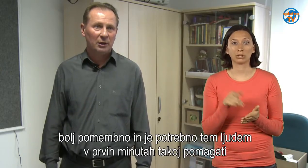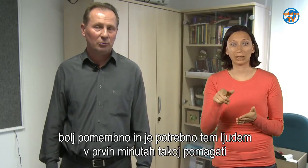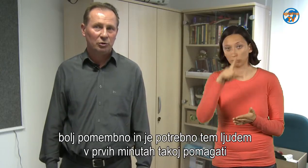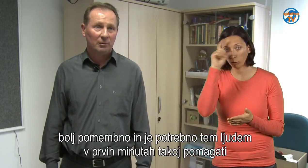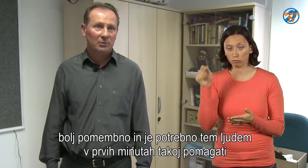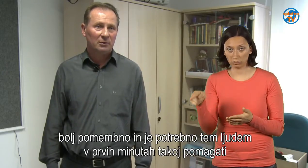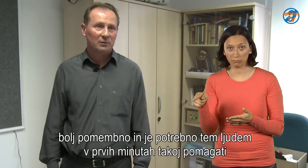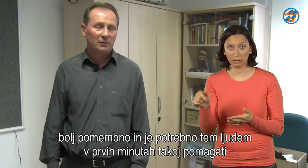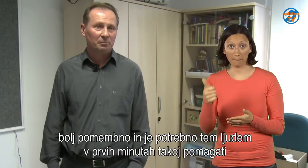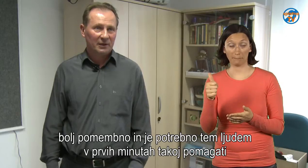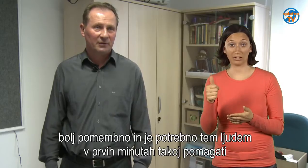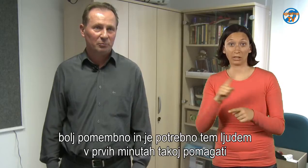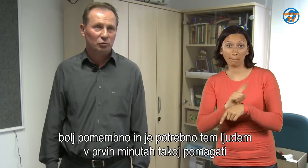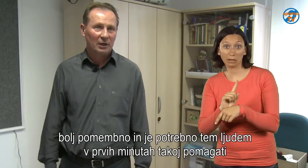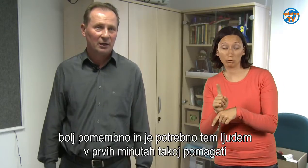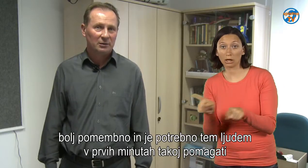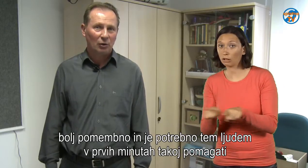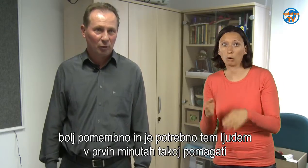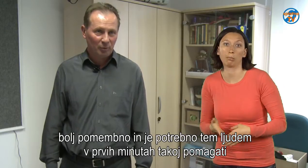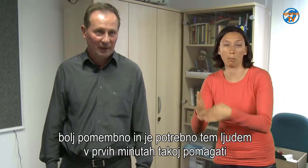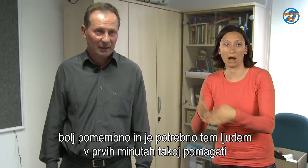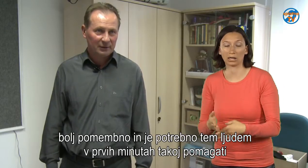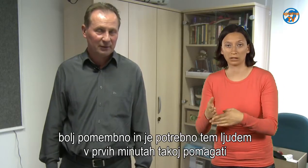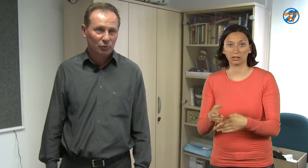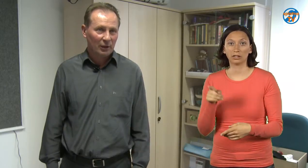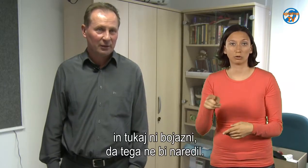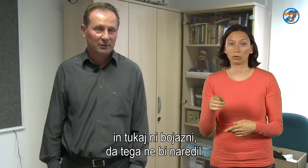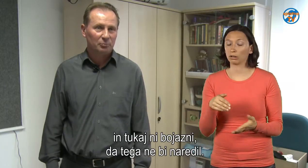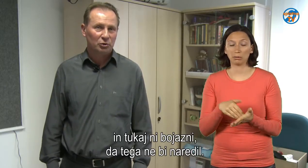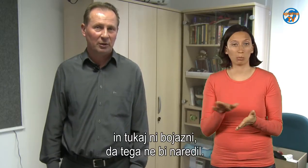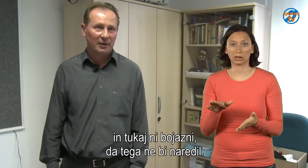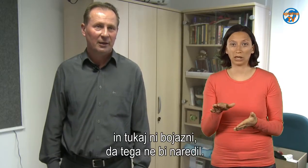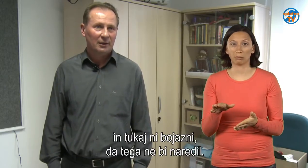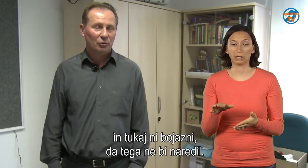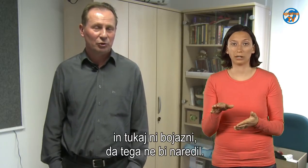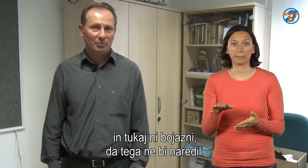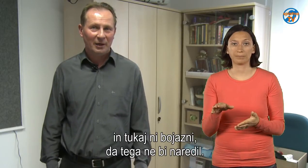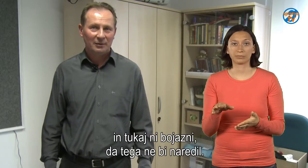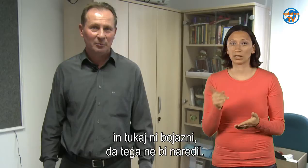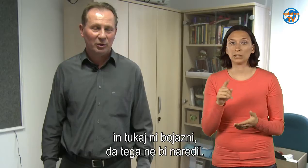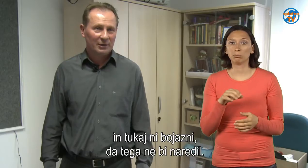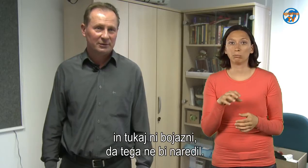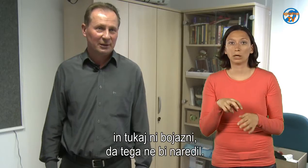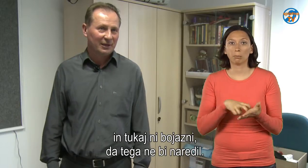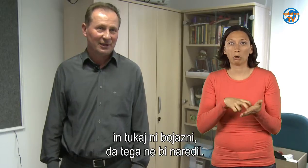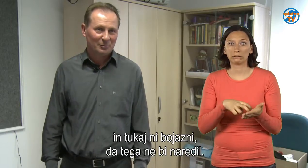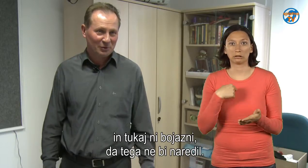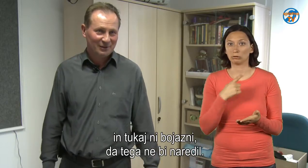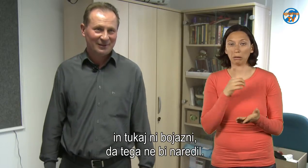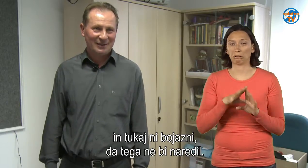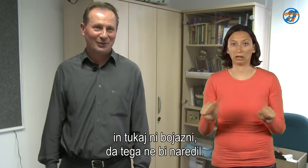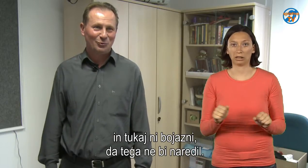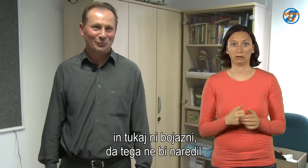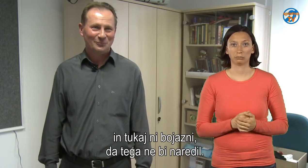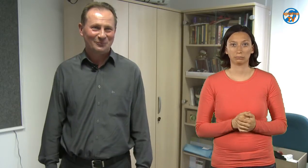tem ljudem v prvih minutah tako je pomagati in tukaj ni potrebe oziroma nebojazni, da tega ne bi